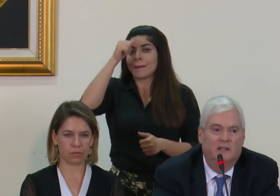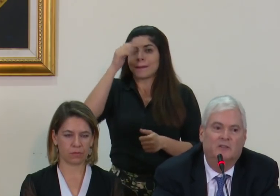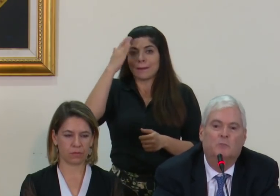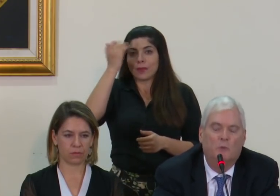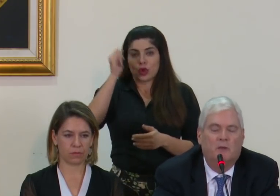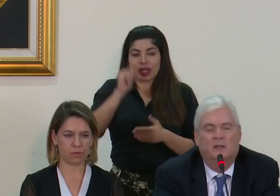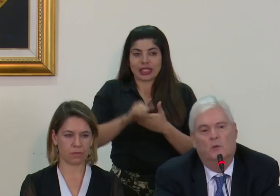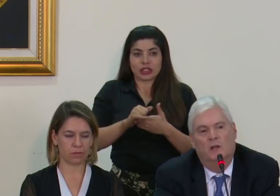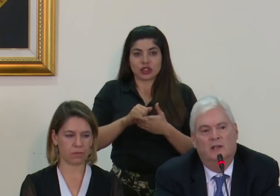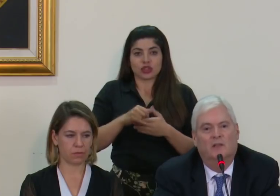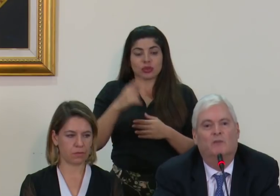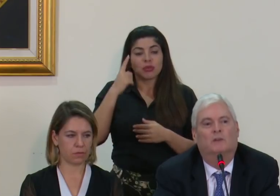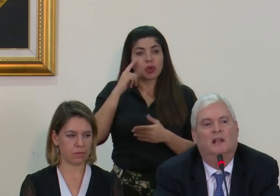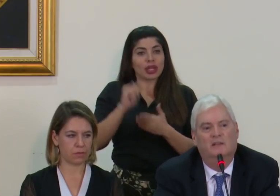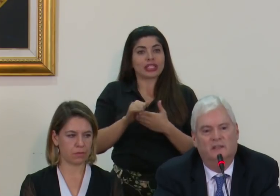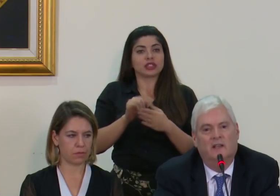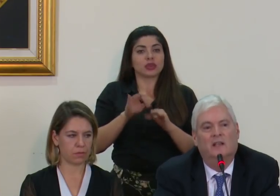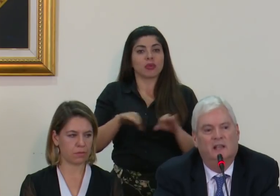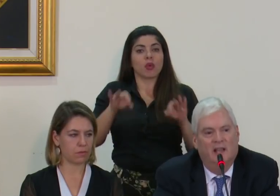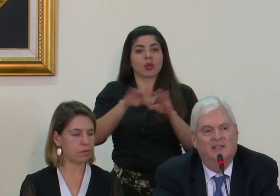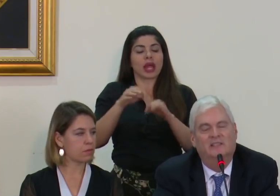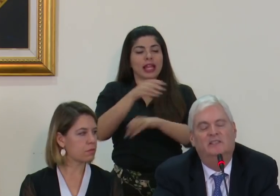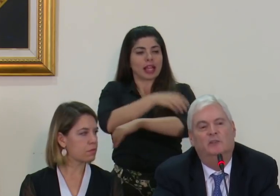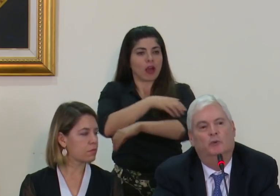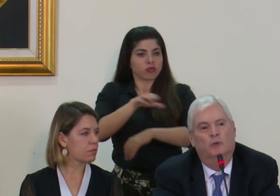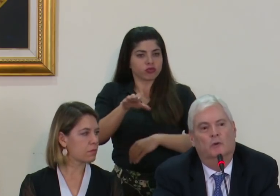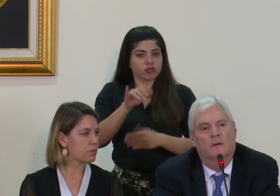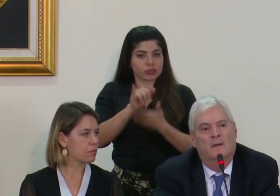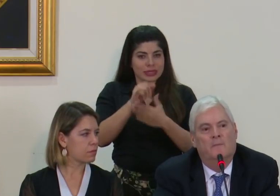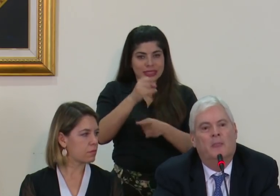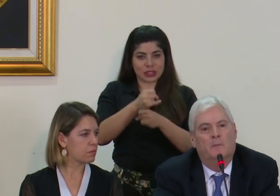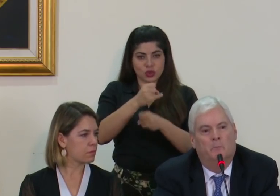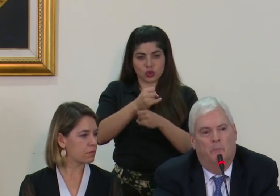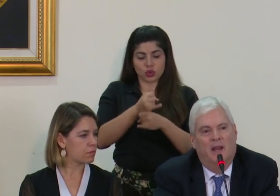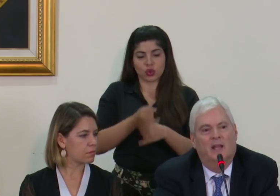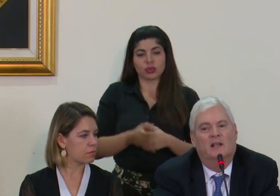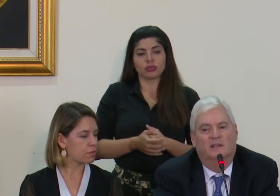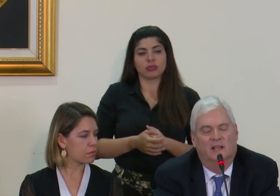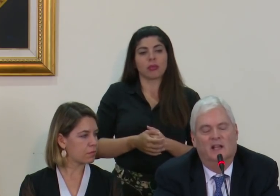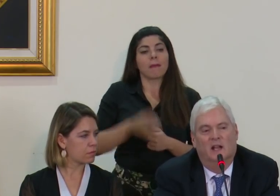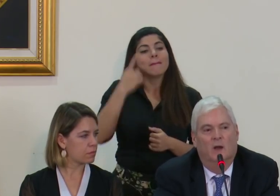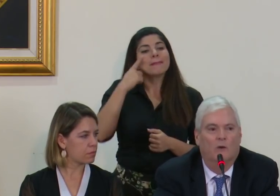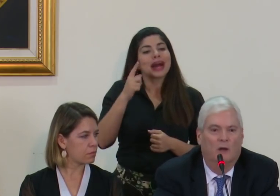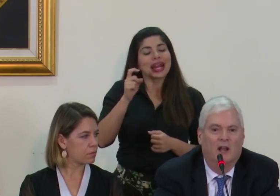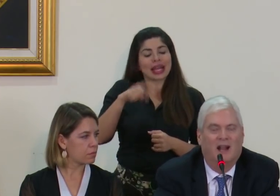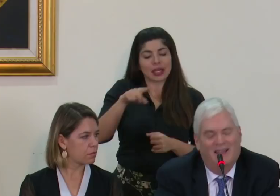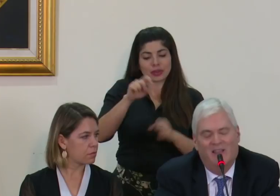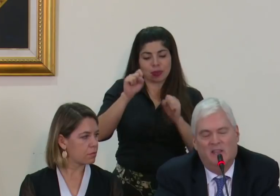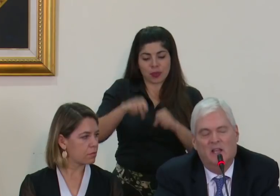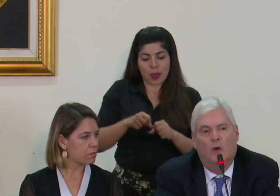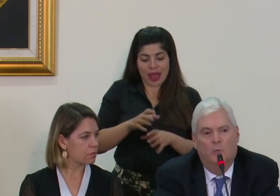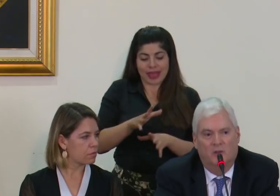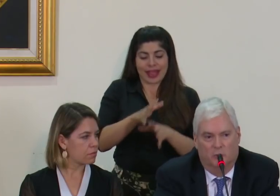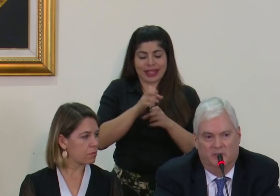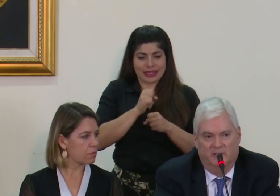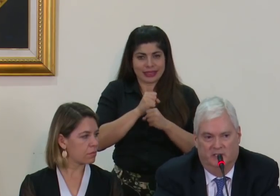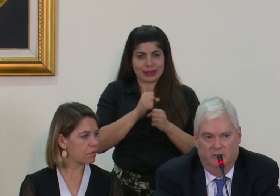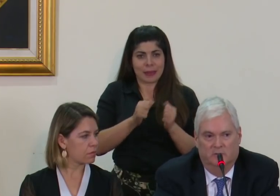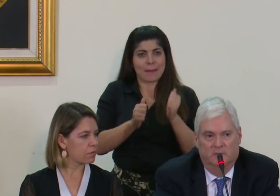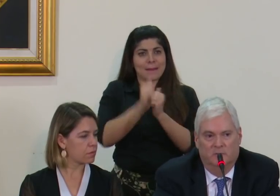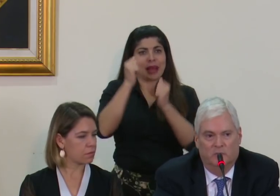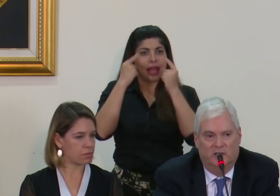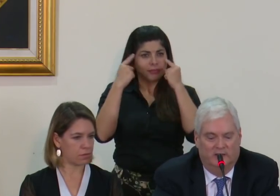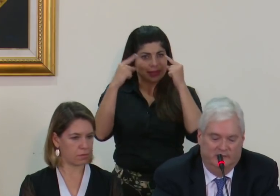el interés muy particular de fortalecer esta institución para que tenga cada día un mayor